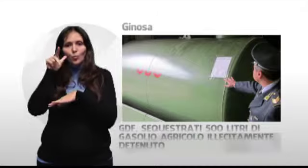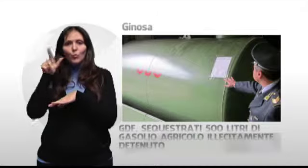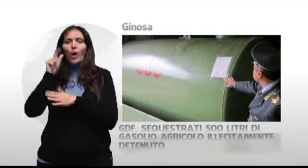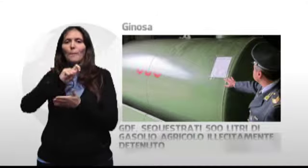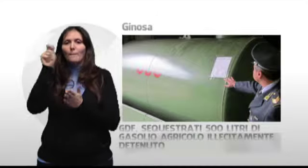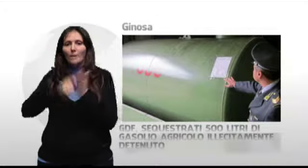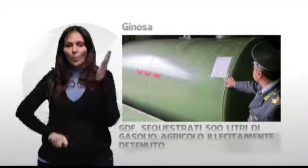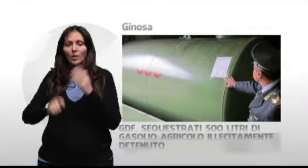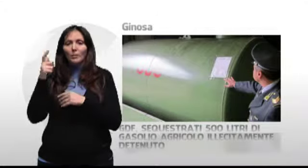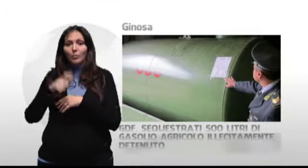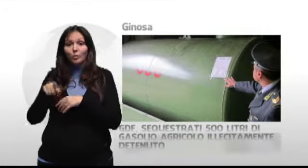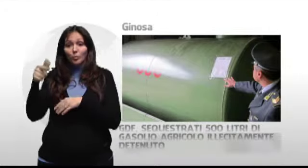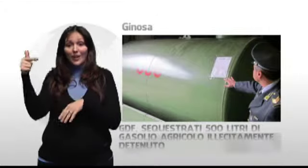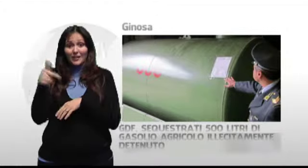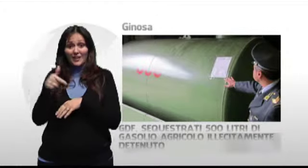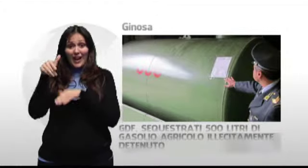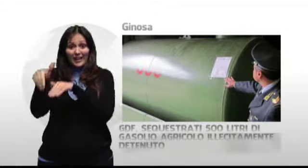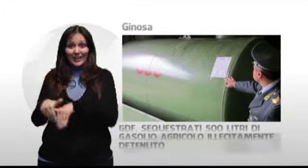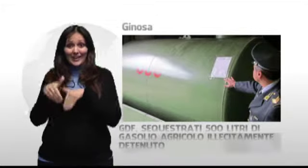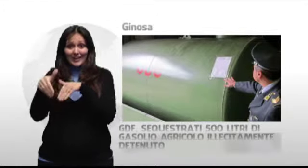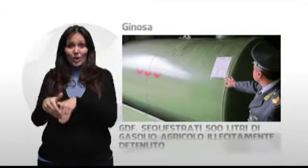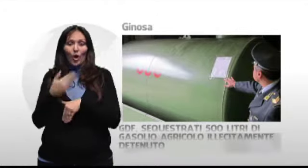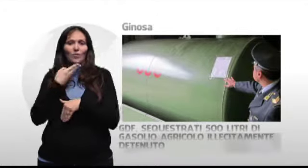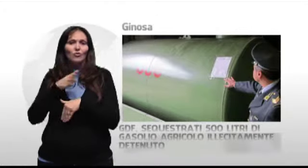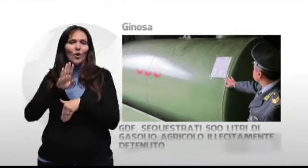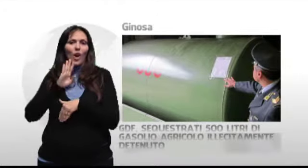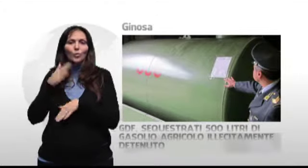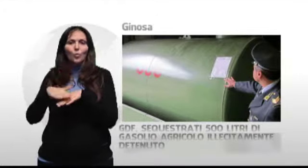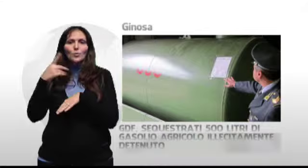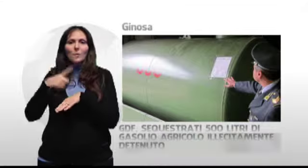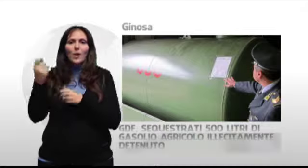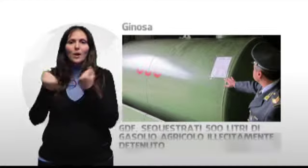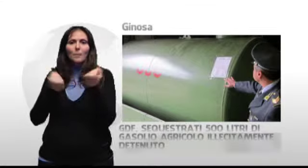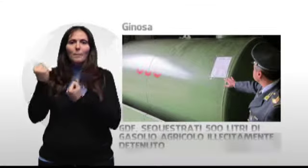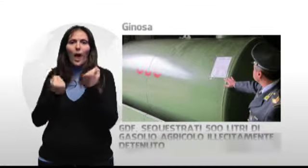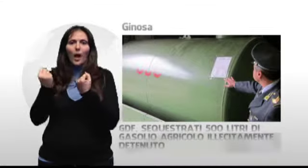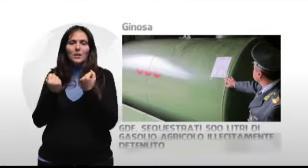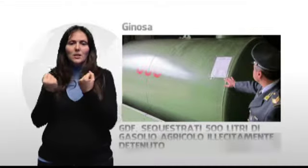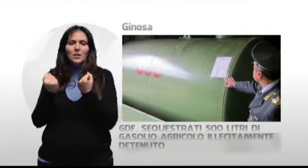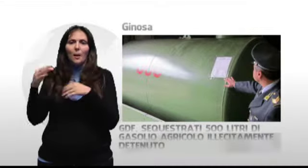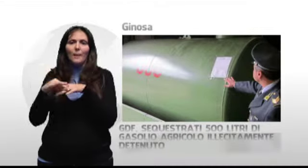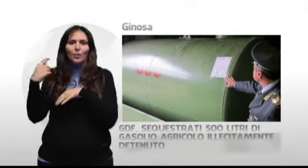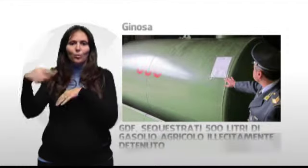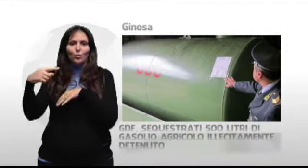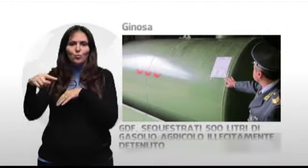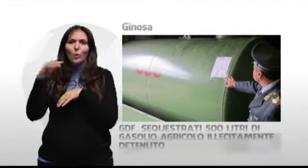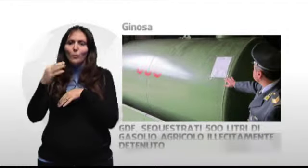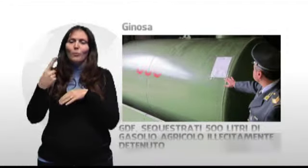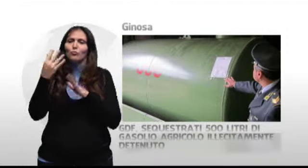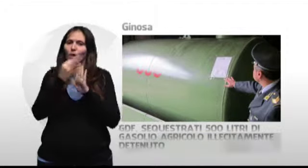in quanto utilizzava il gasolio agricolo agevolato nelle autovetture di proprietà del marito in violazione del testo unico sulle accise.